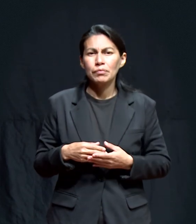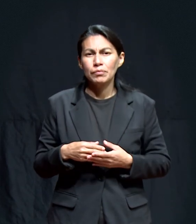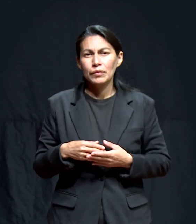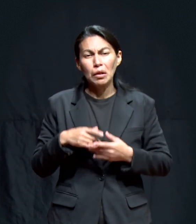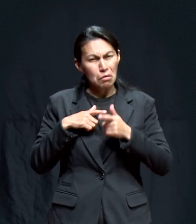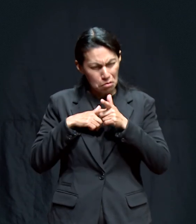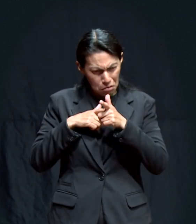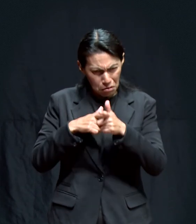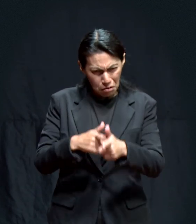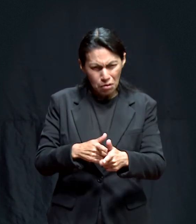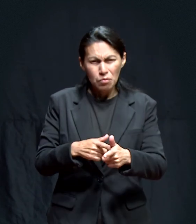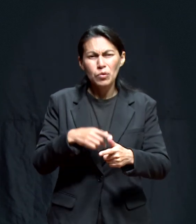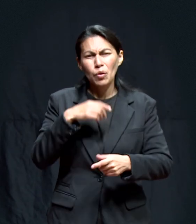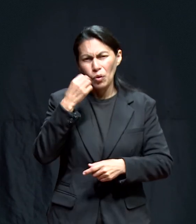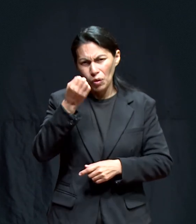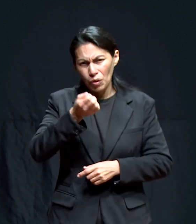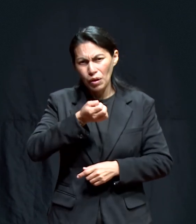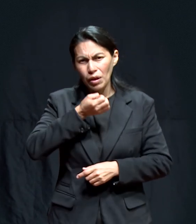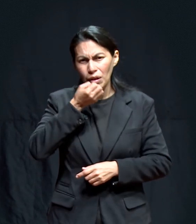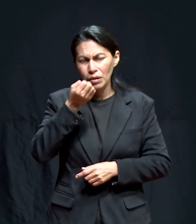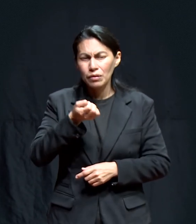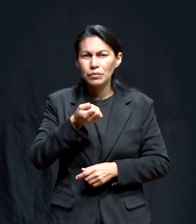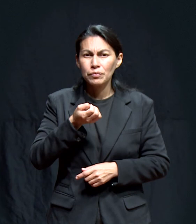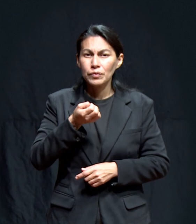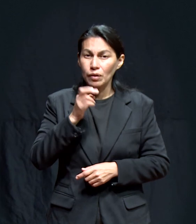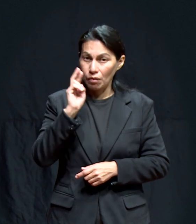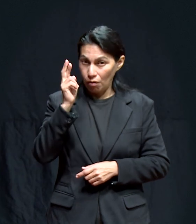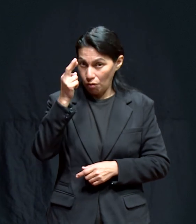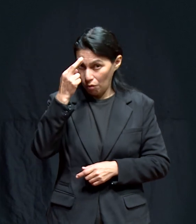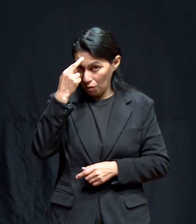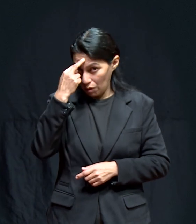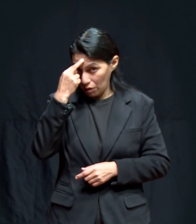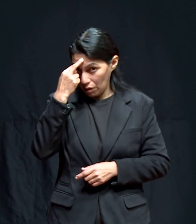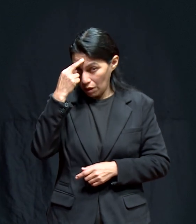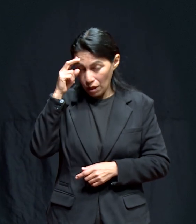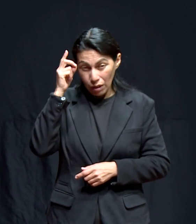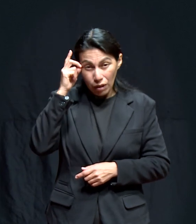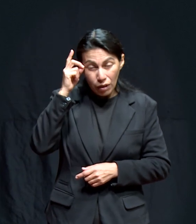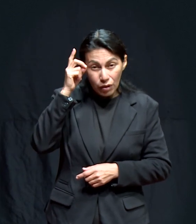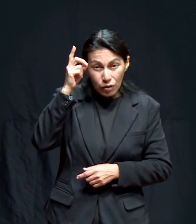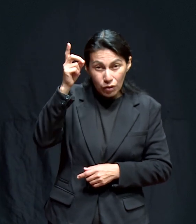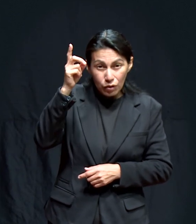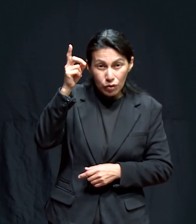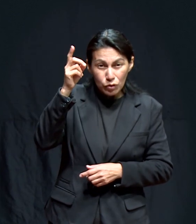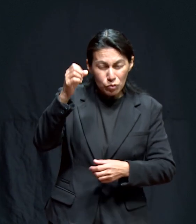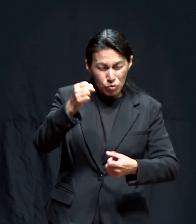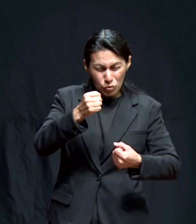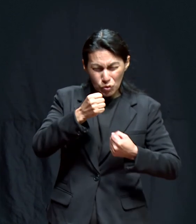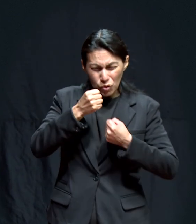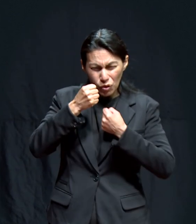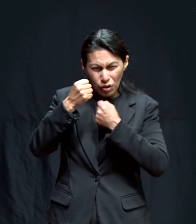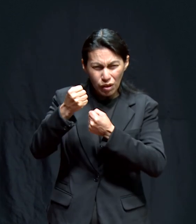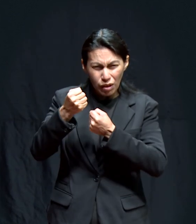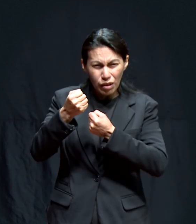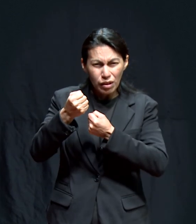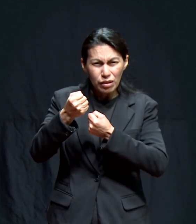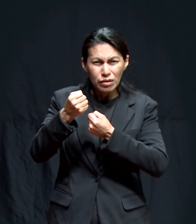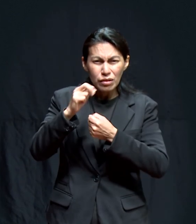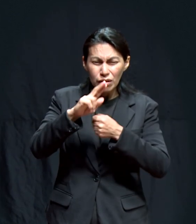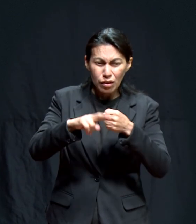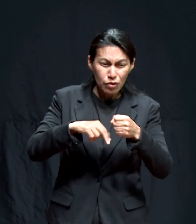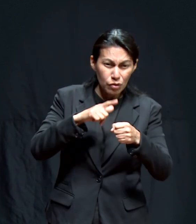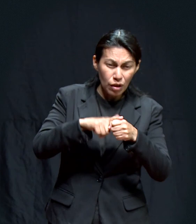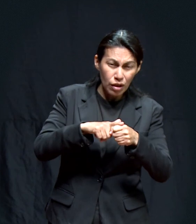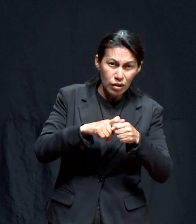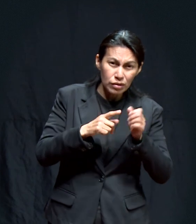tiempo Orando por esto Y seguiremos Orando por ti Acuérdate Que Dios Manifiesta También Su